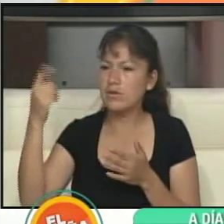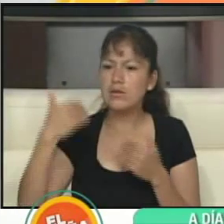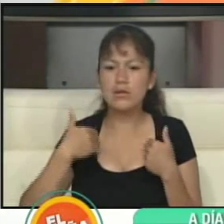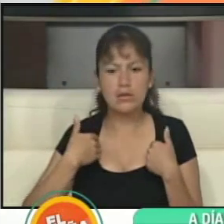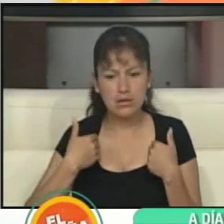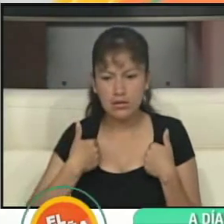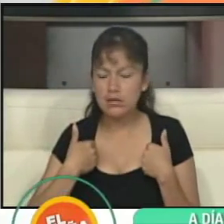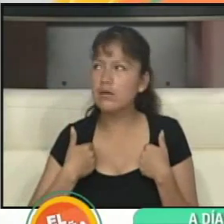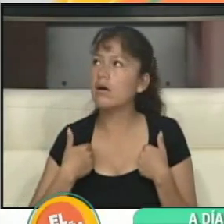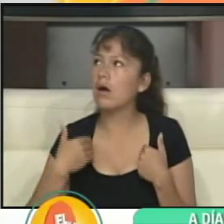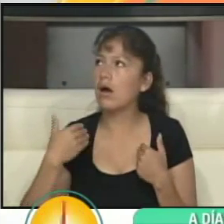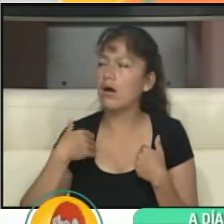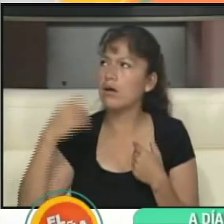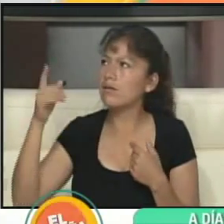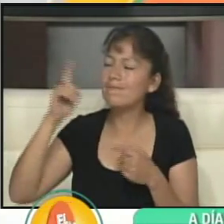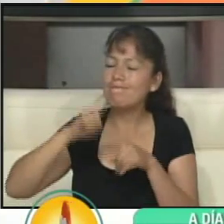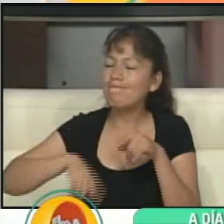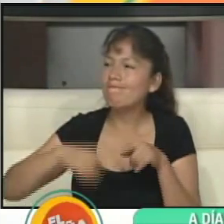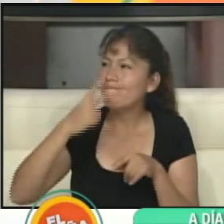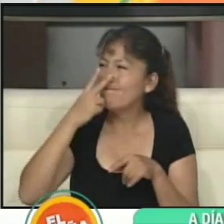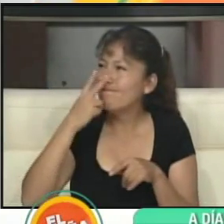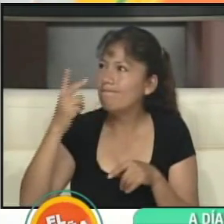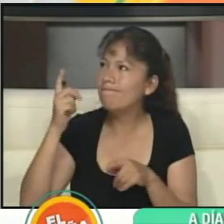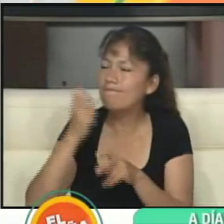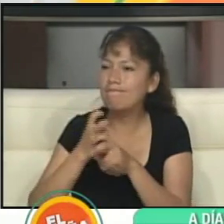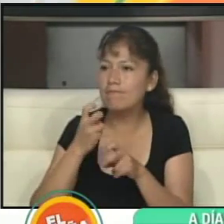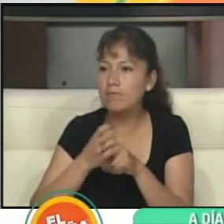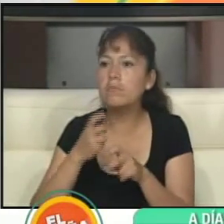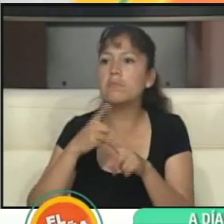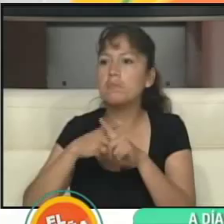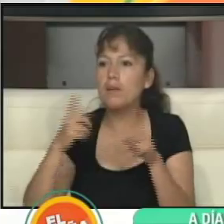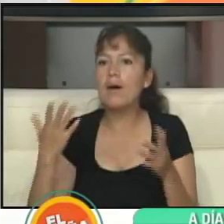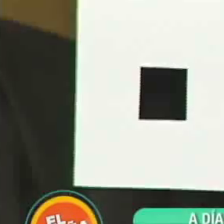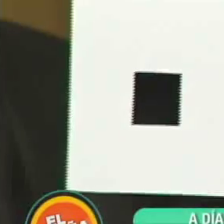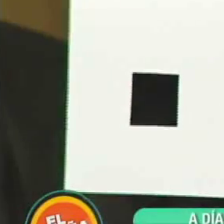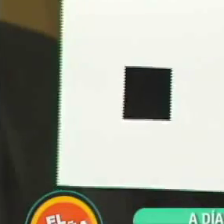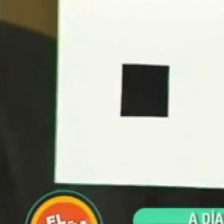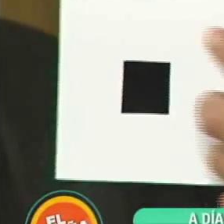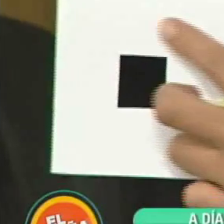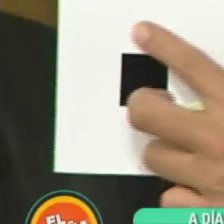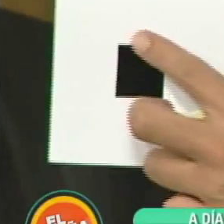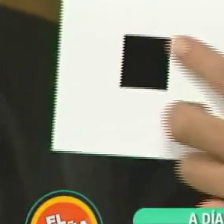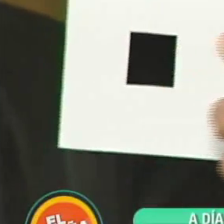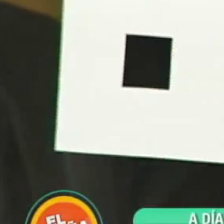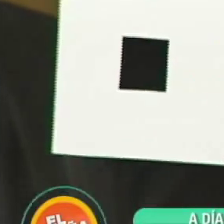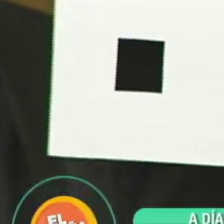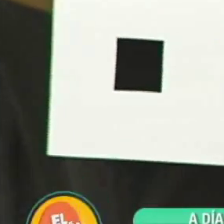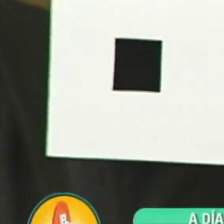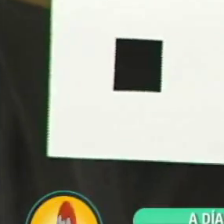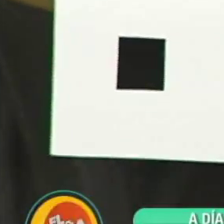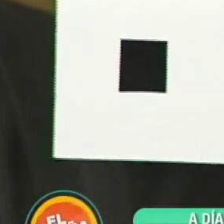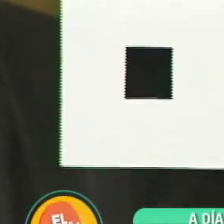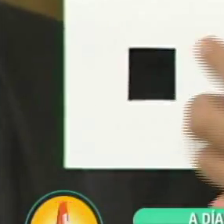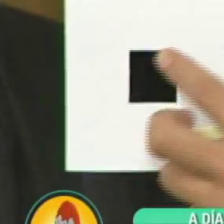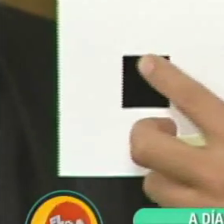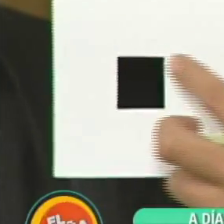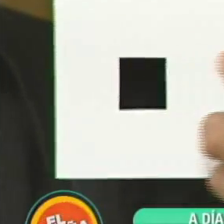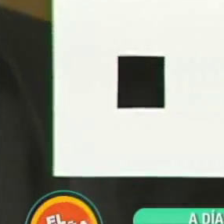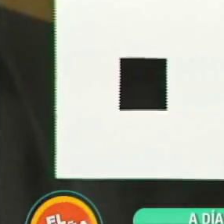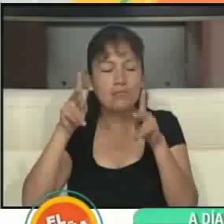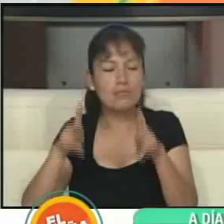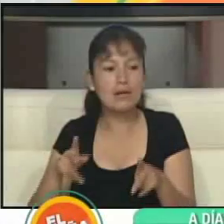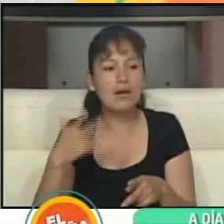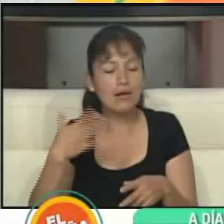no se alcanza a ver en la imagen, pero está el sistema braille, ¿no? Que me imagino que dice sí y no, para saber dónde vota